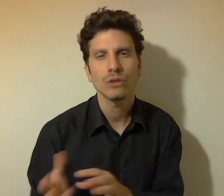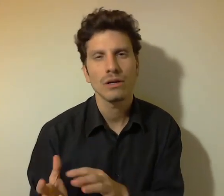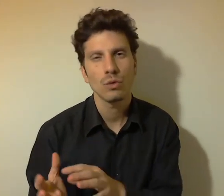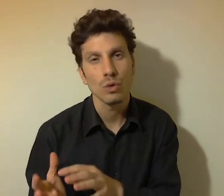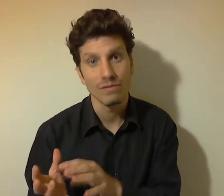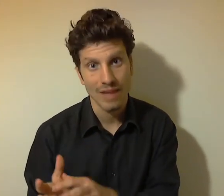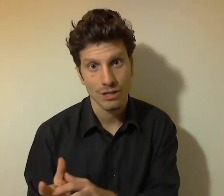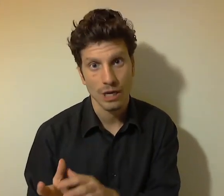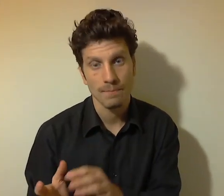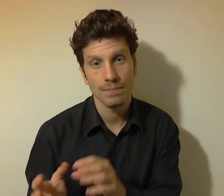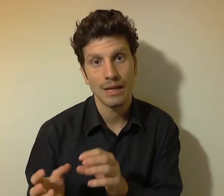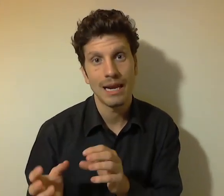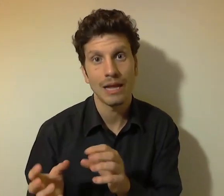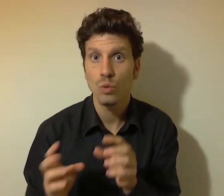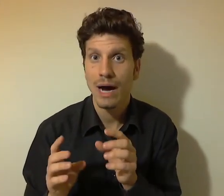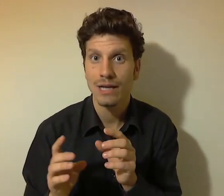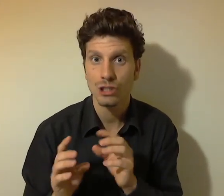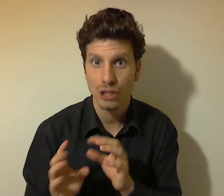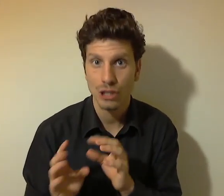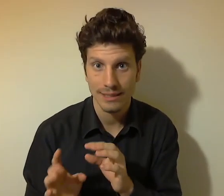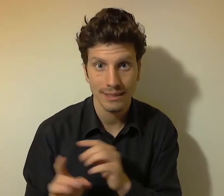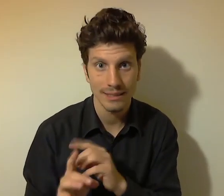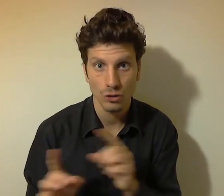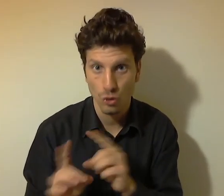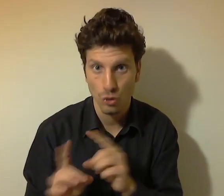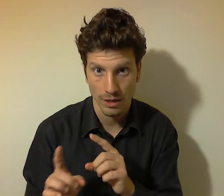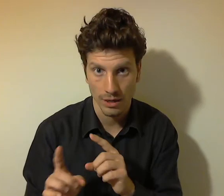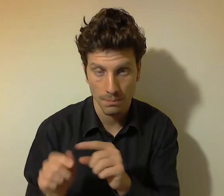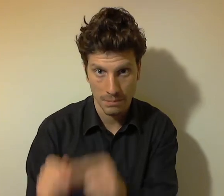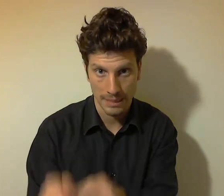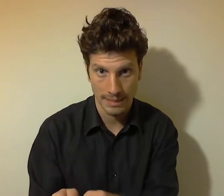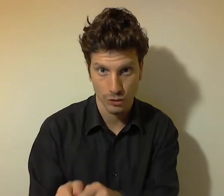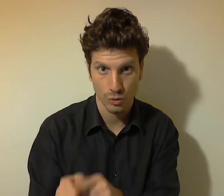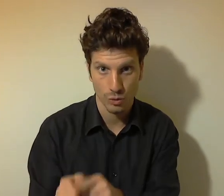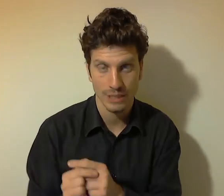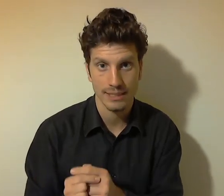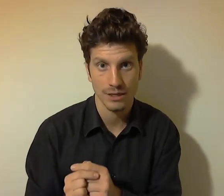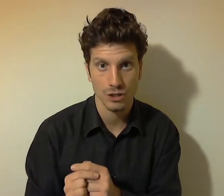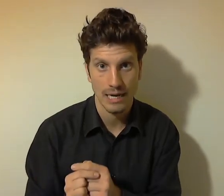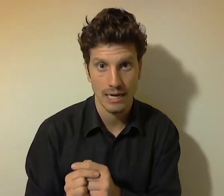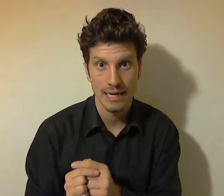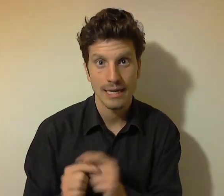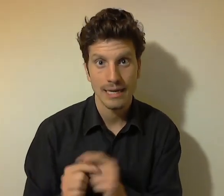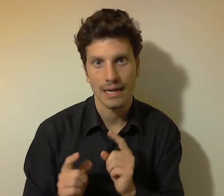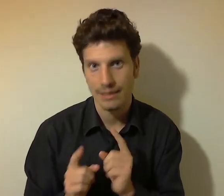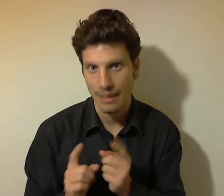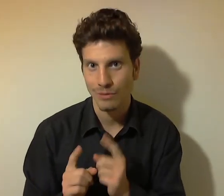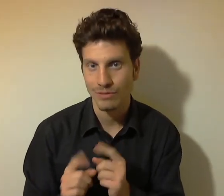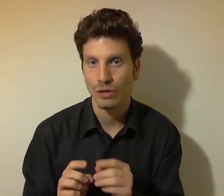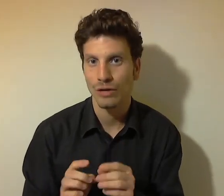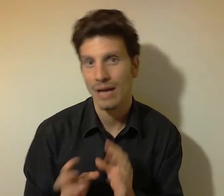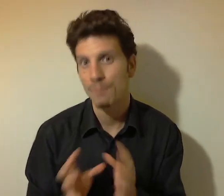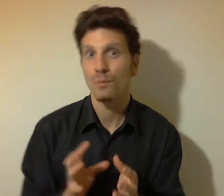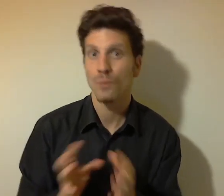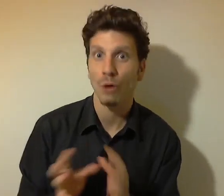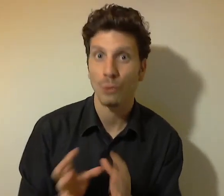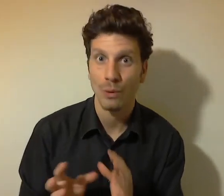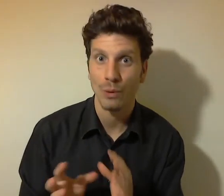in cui invece la tua scelta di non mettere in atto una certa strategia, che in realtà abbiamo visto che non è proprio una